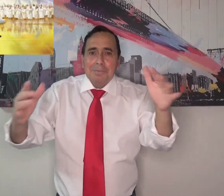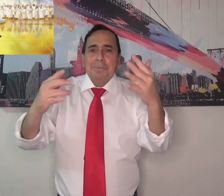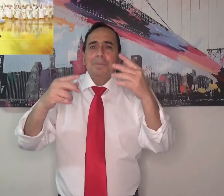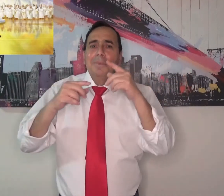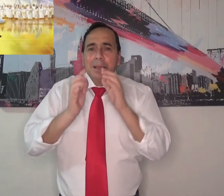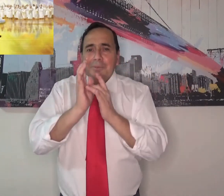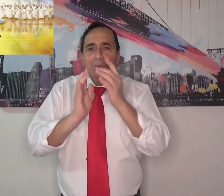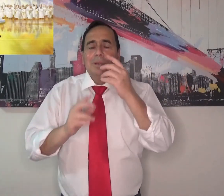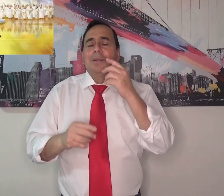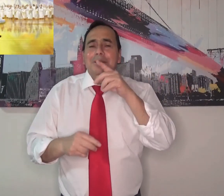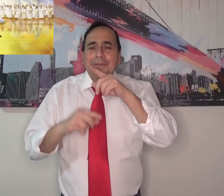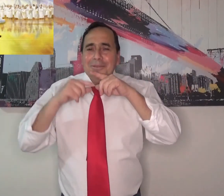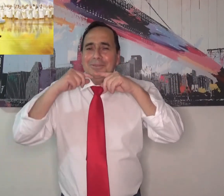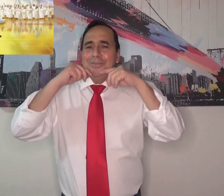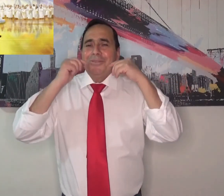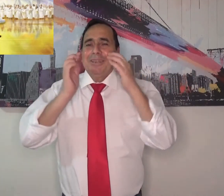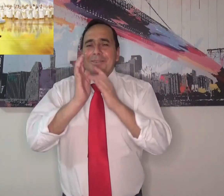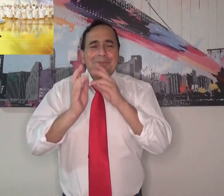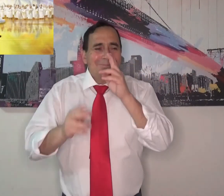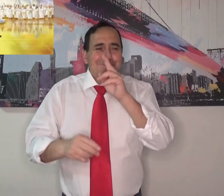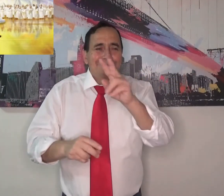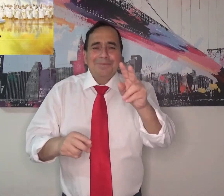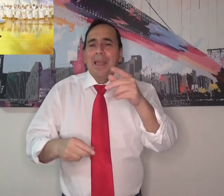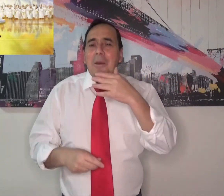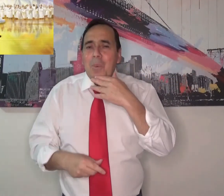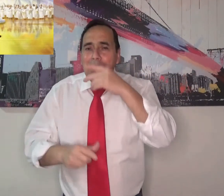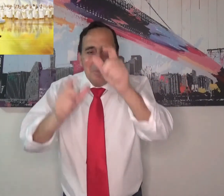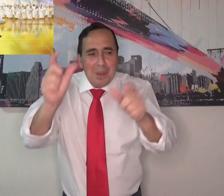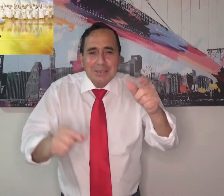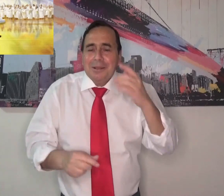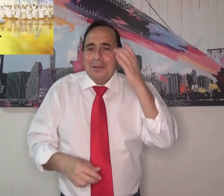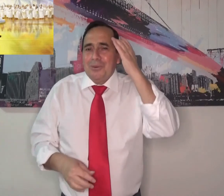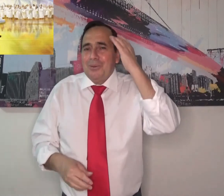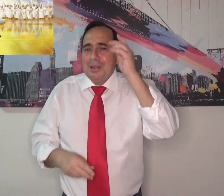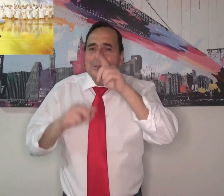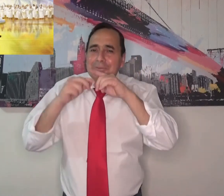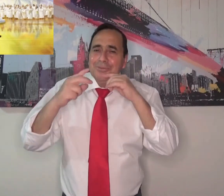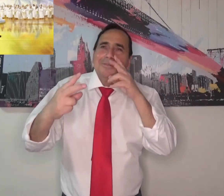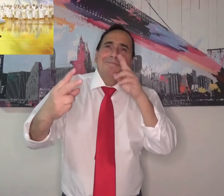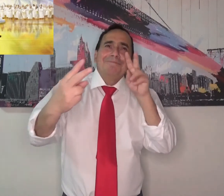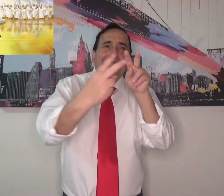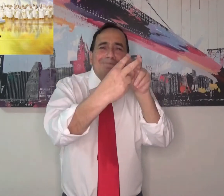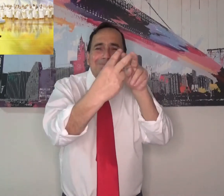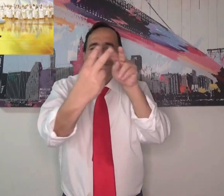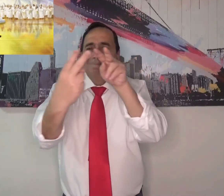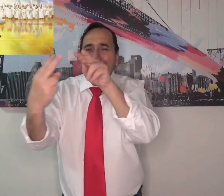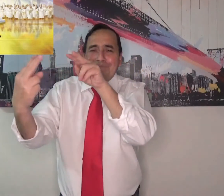vestir de justicia. Todos vamos a estar ahí muy felices alabando a nuestro Señor Jesús y